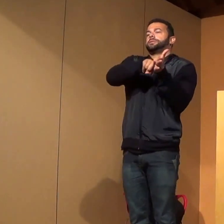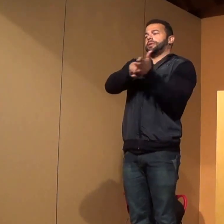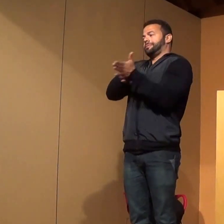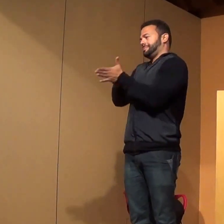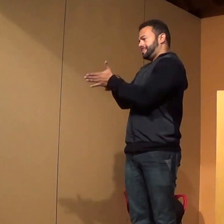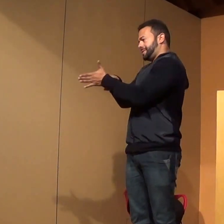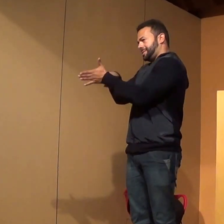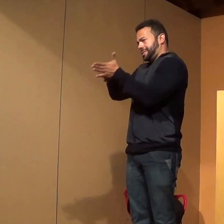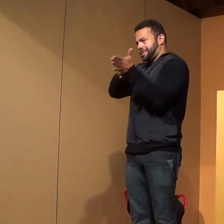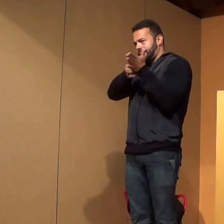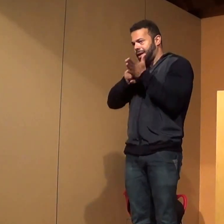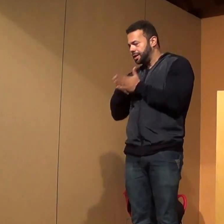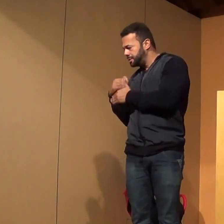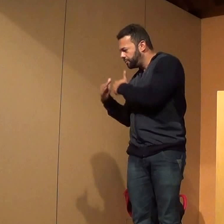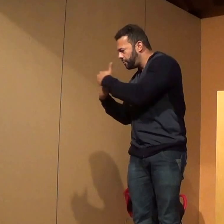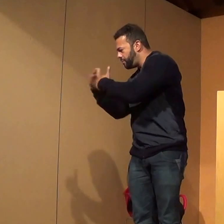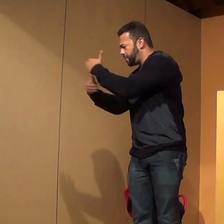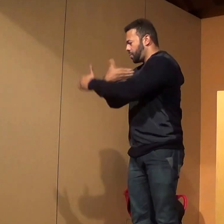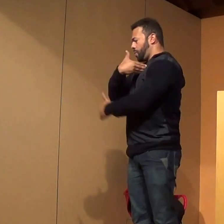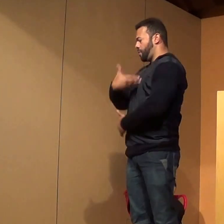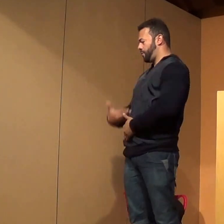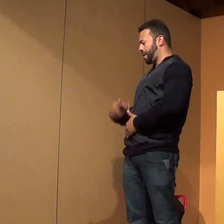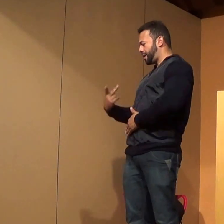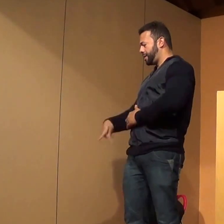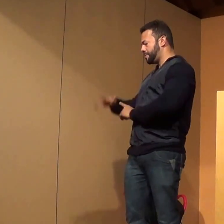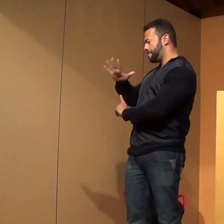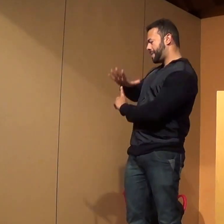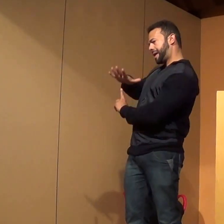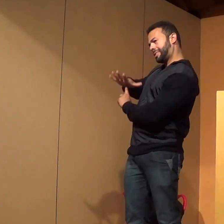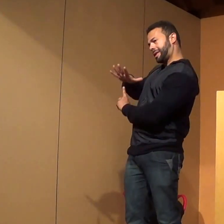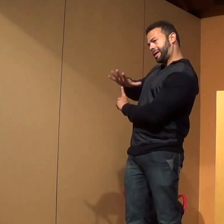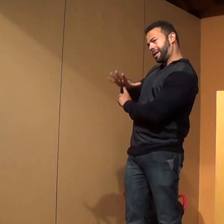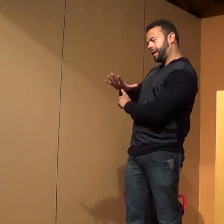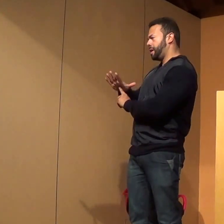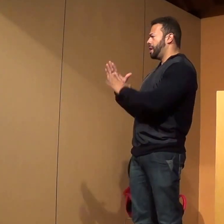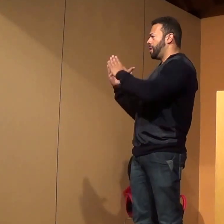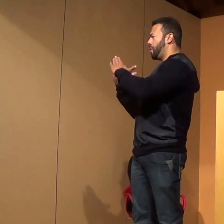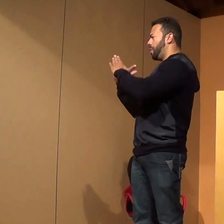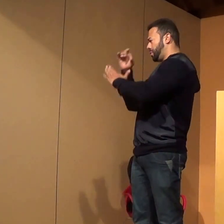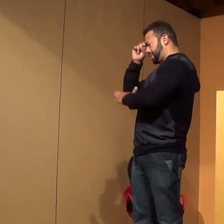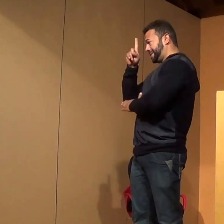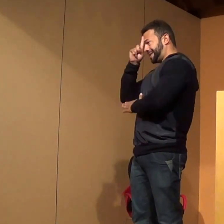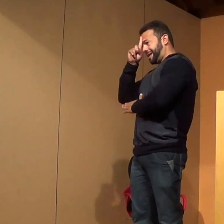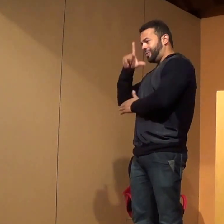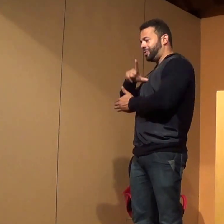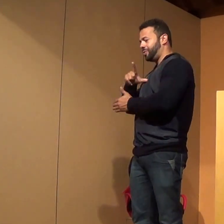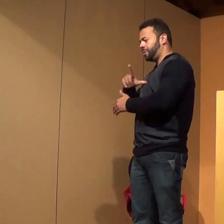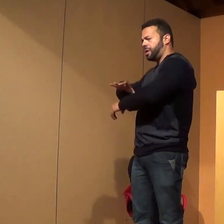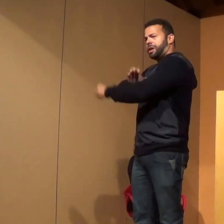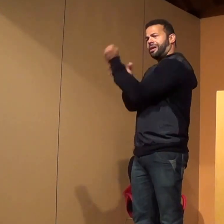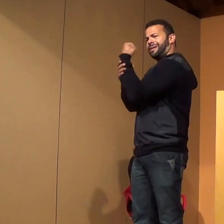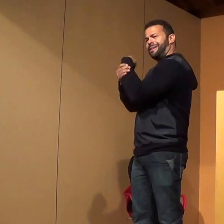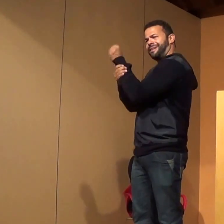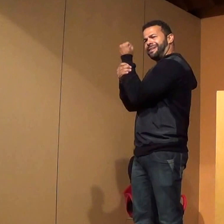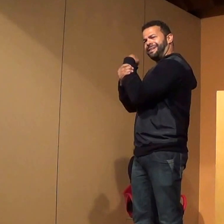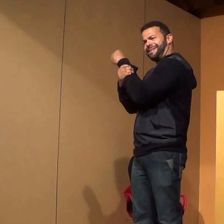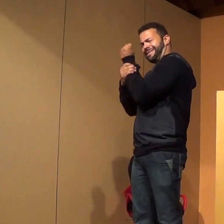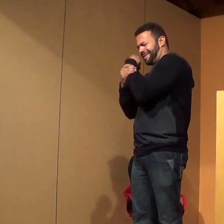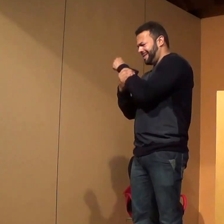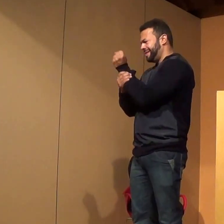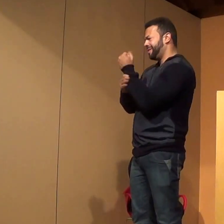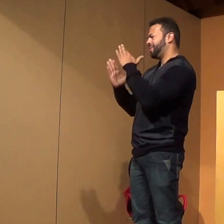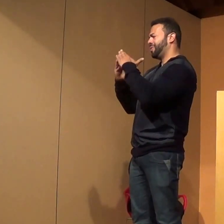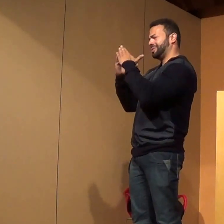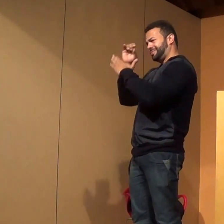Desenvolvimento no governo do estado do Paraná, no Hospital de Rehabilitação e nós estamos com alguns